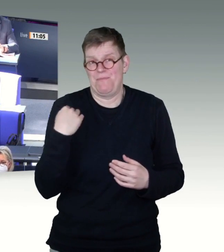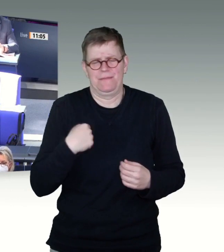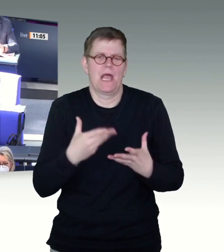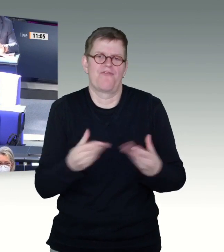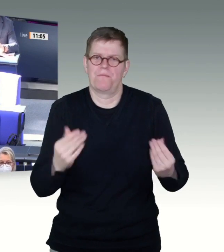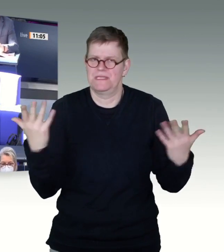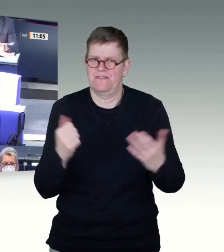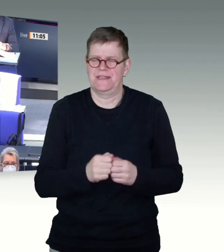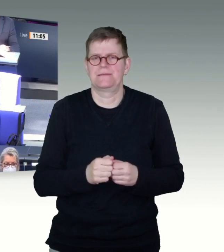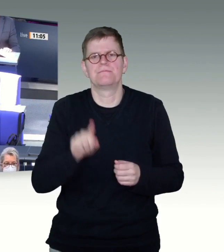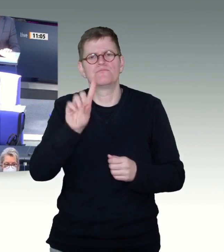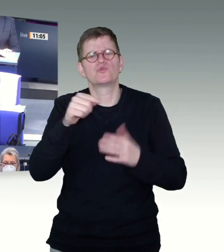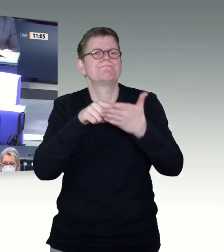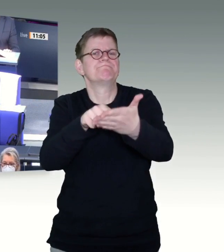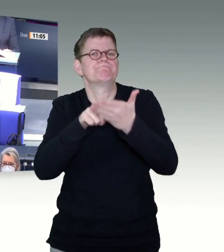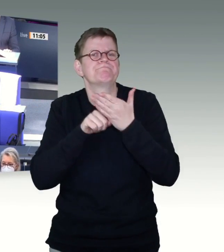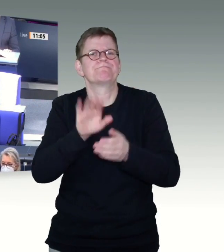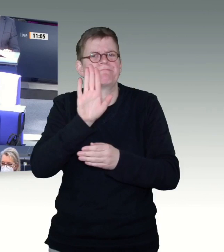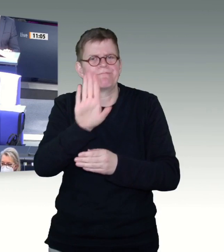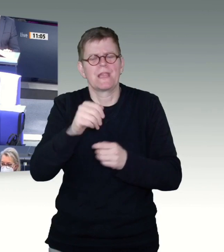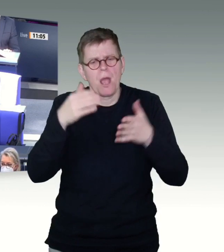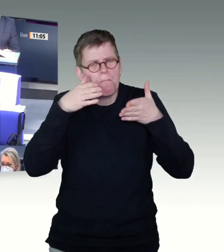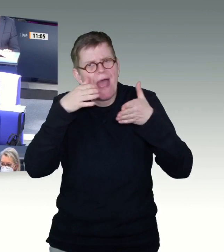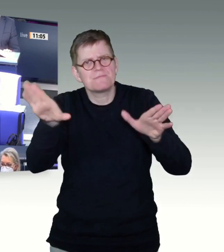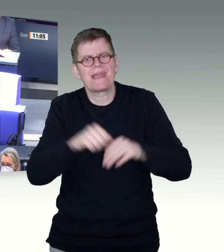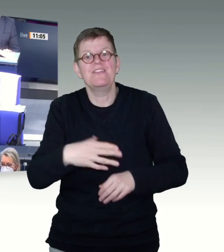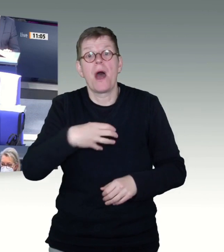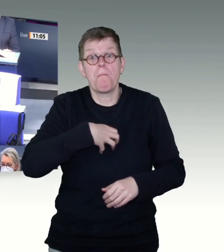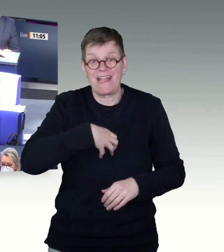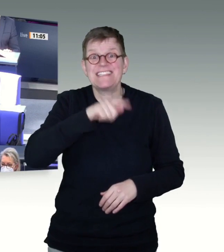dargelegt hätten, was Sie unternehmen, um den vielen, vielen